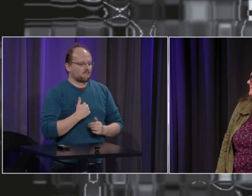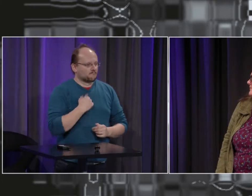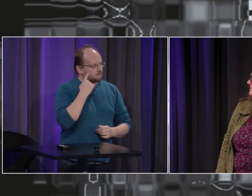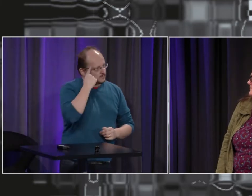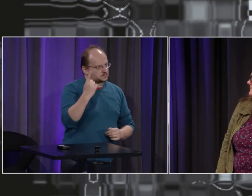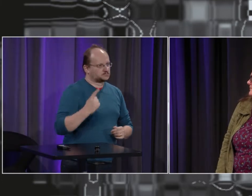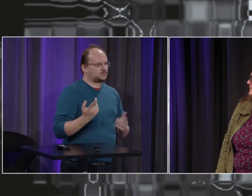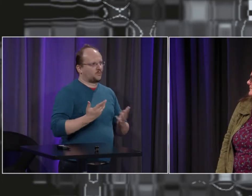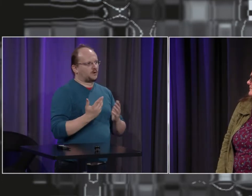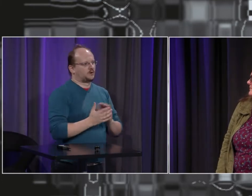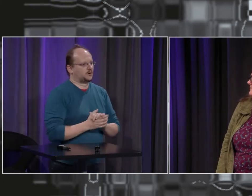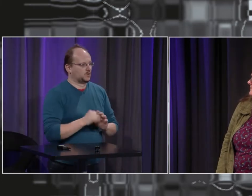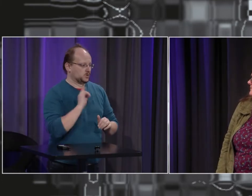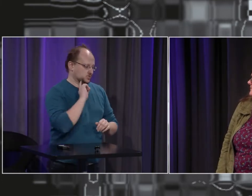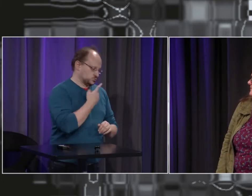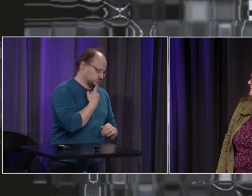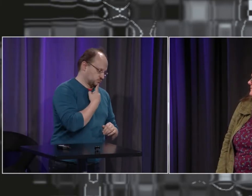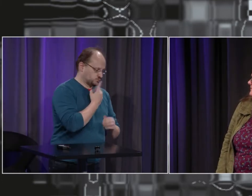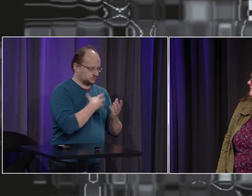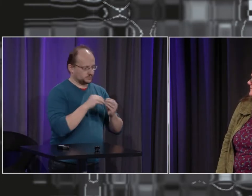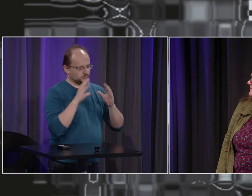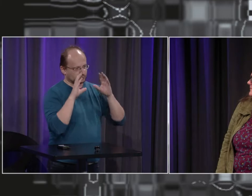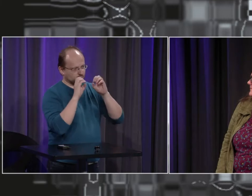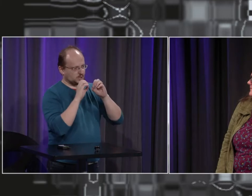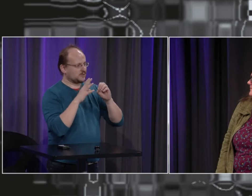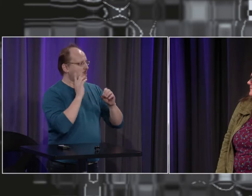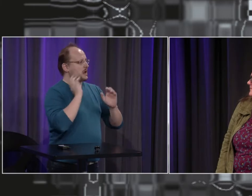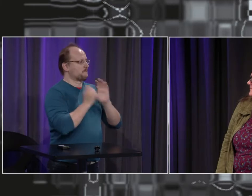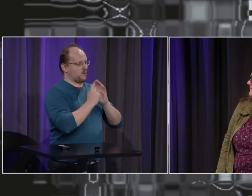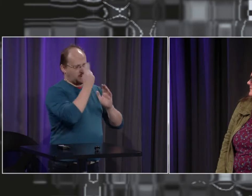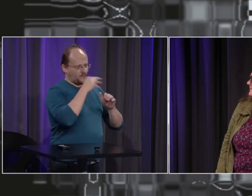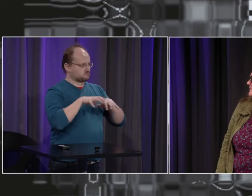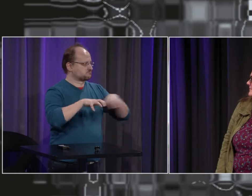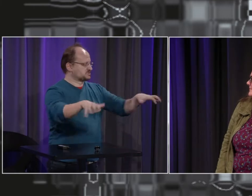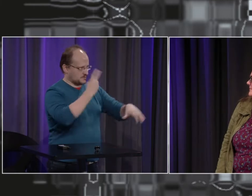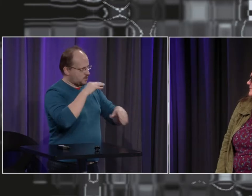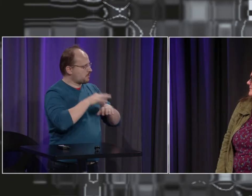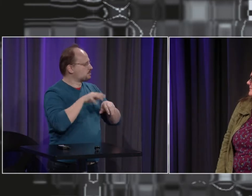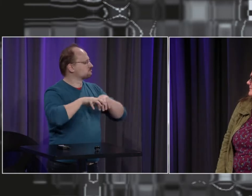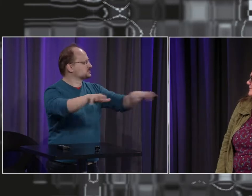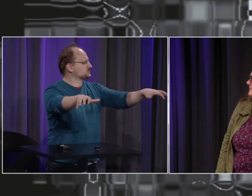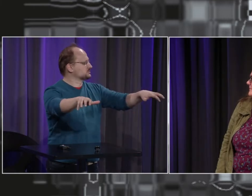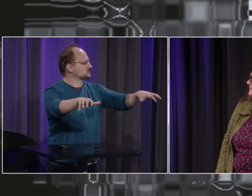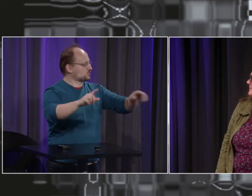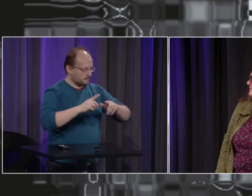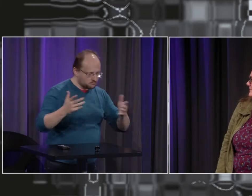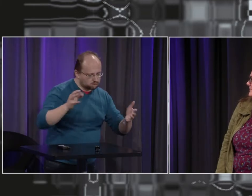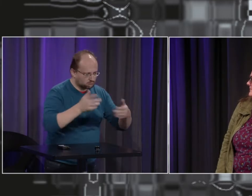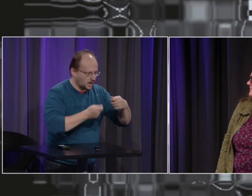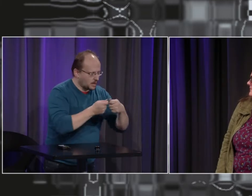des personnes sourdes aveugles à cette époque des personnes sourdes avec le Husser ce qui est sûr c qu'il y avait